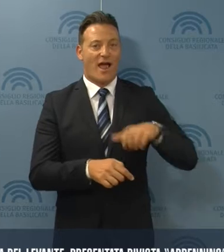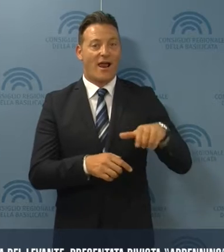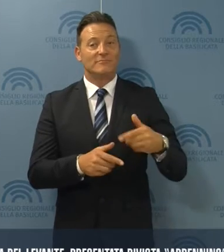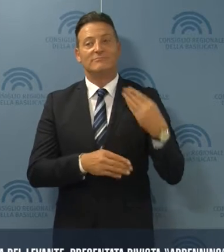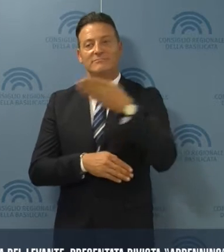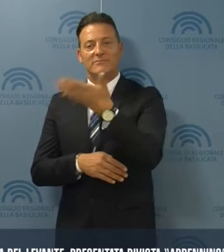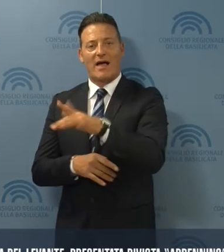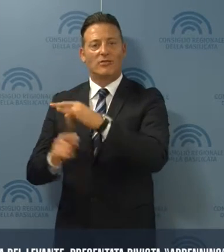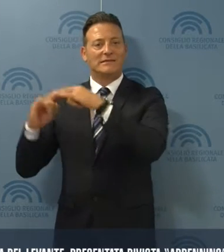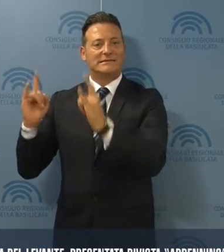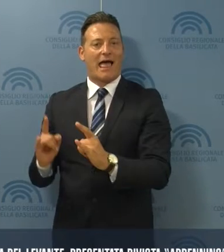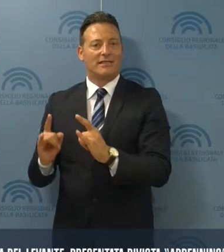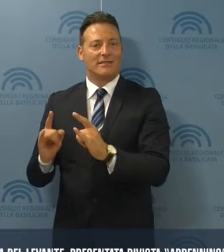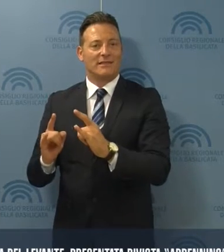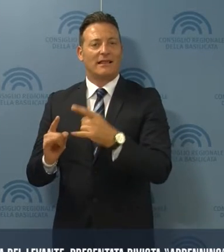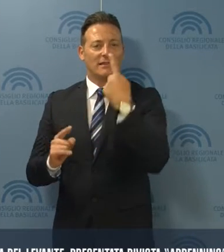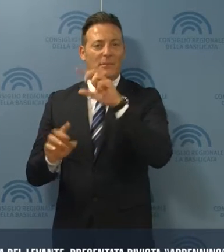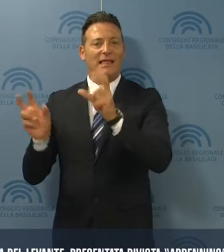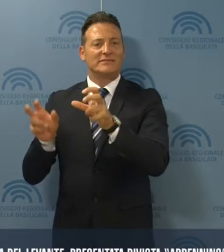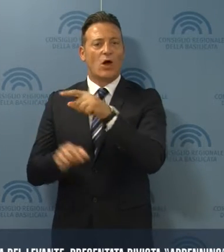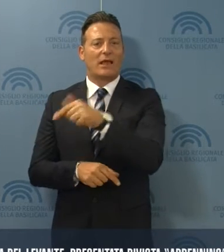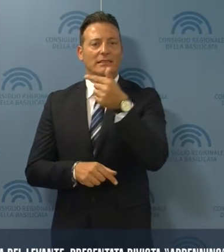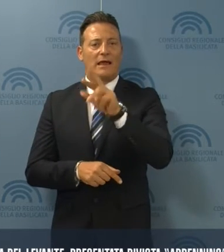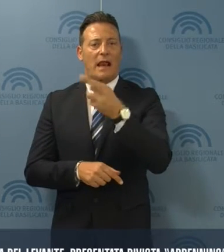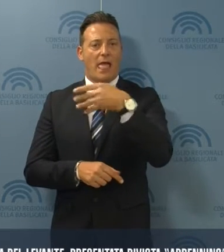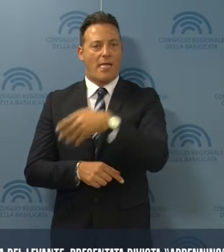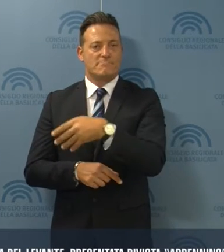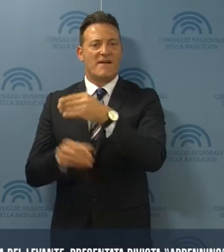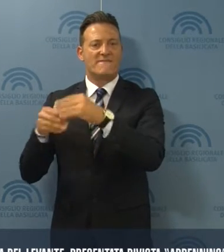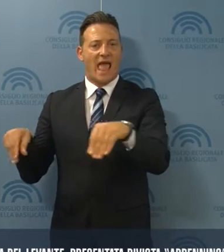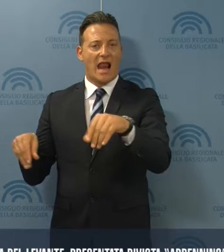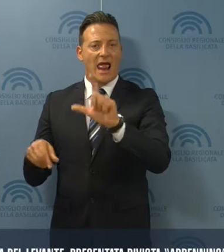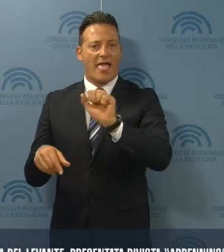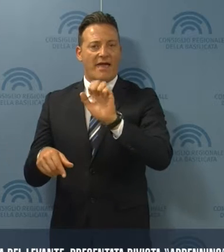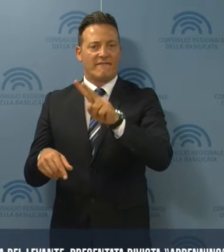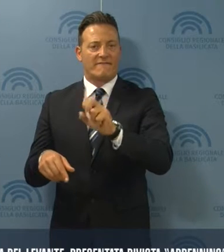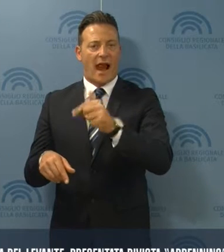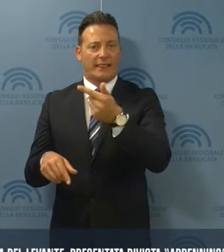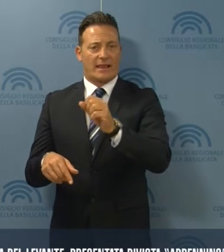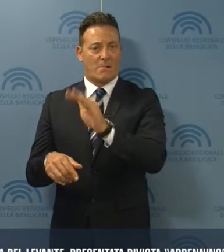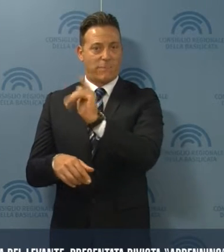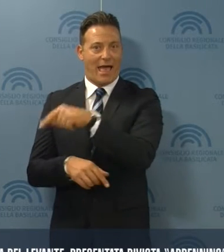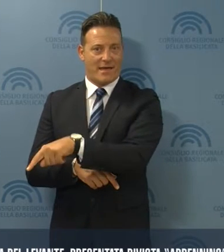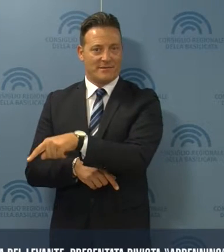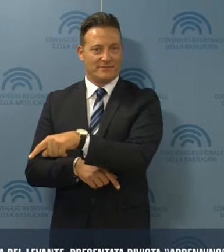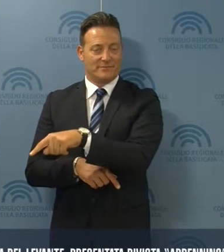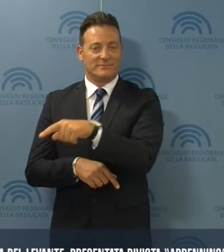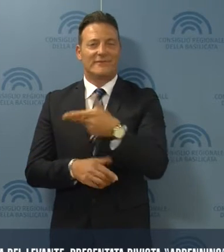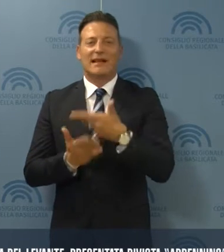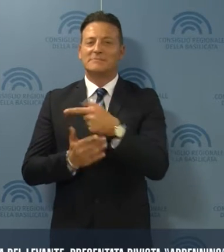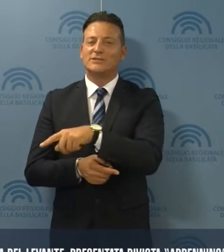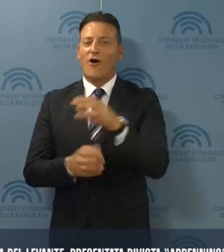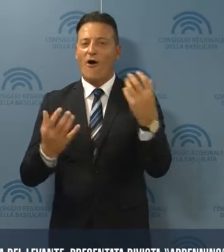stand dell'emittente televisiva TRM alla Fiera del Levante. Alla trasmissione hanno